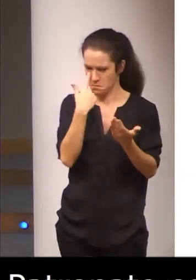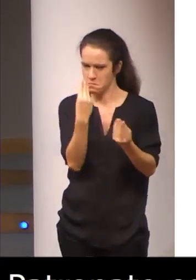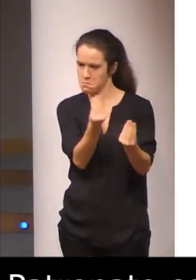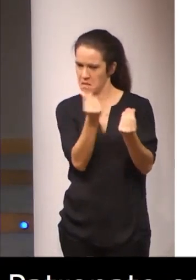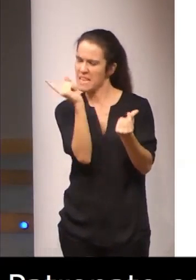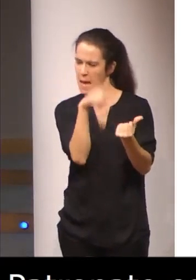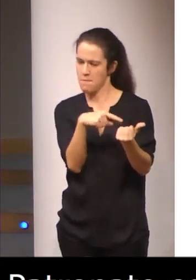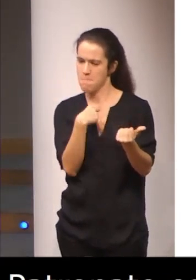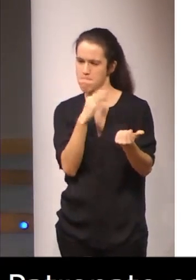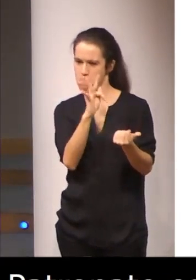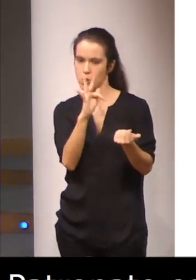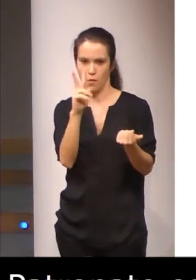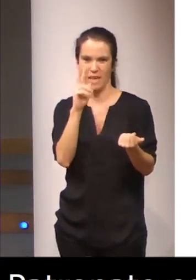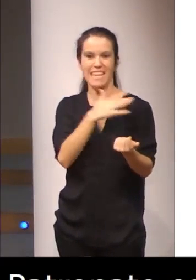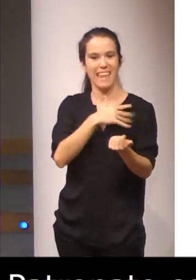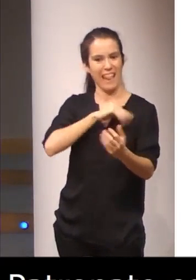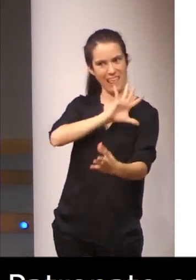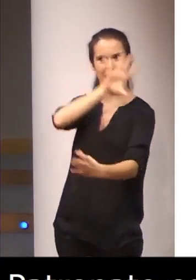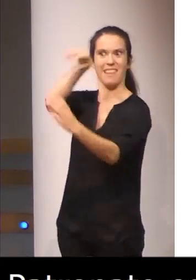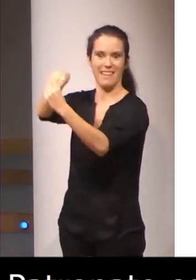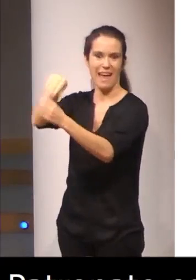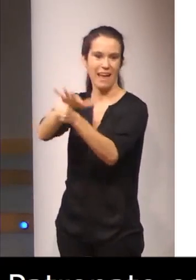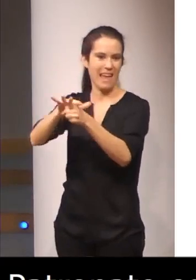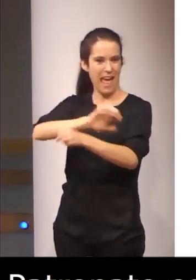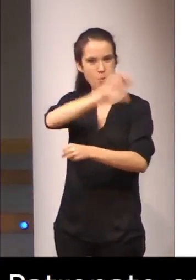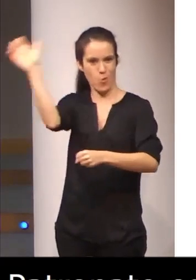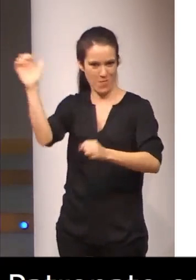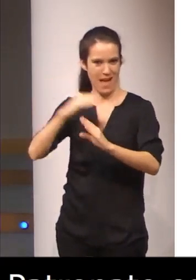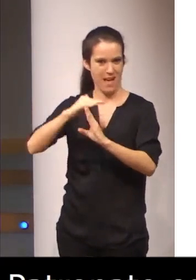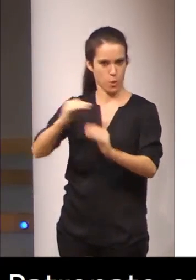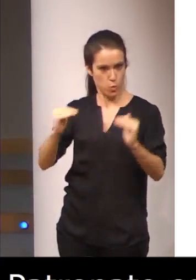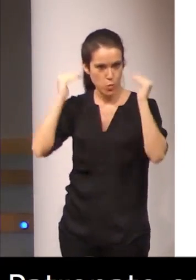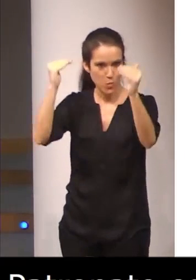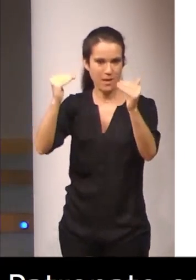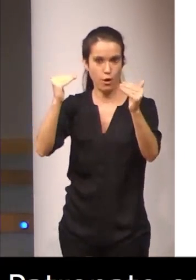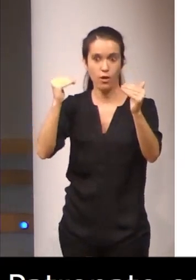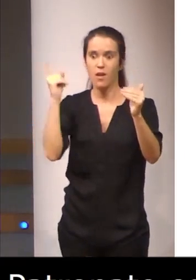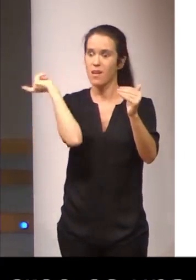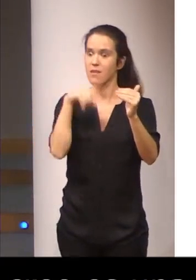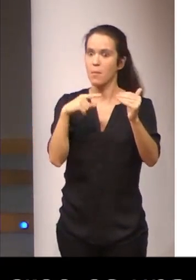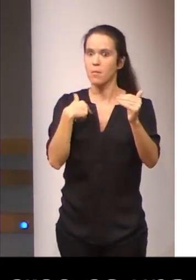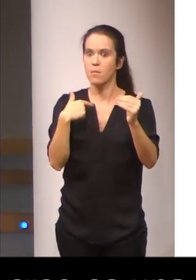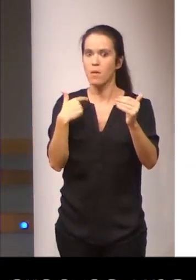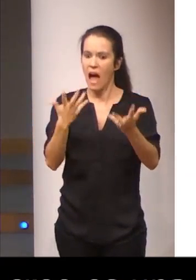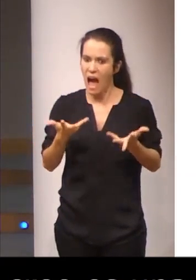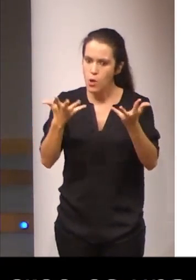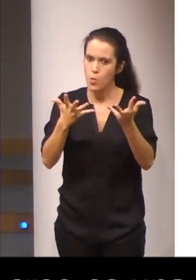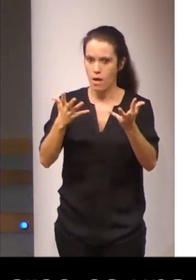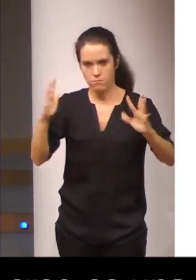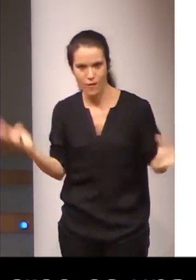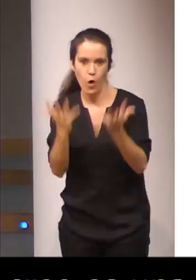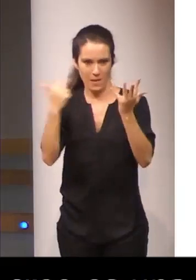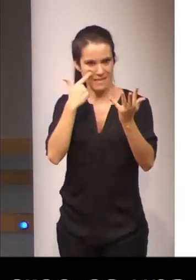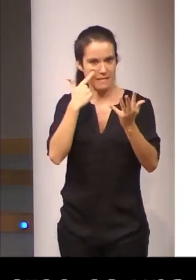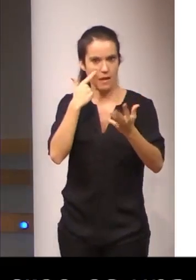incorporación del espacio europeo de la opción superior, y sobre todo, pues ayudan y fomentan que así sea.